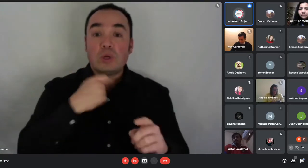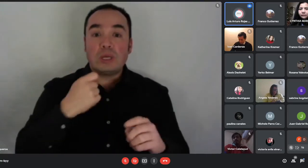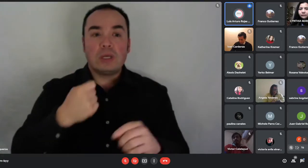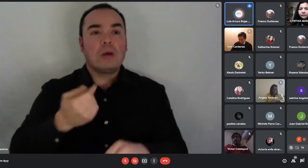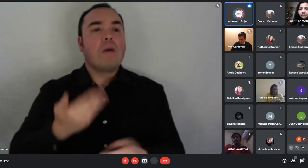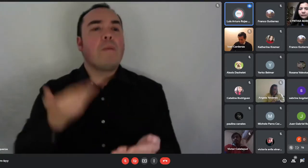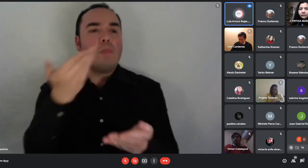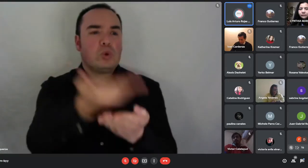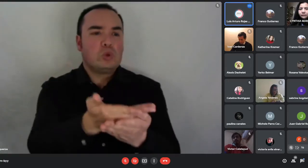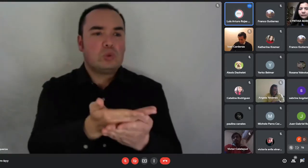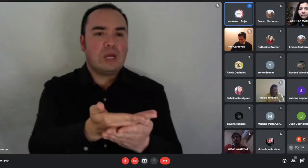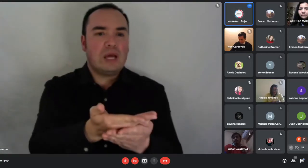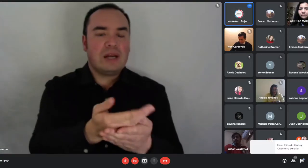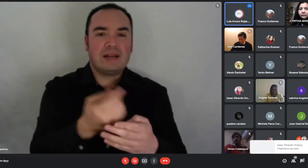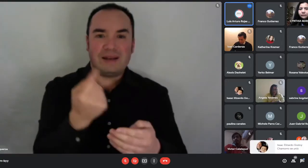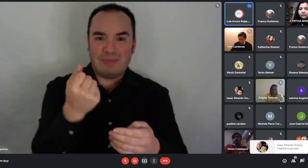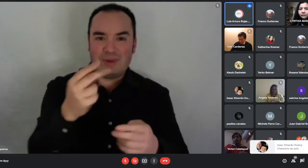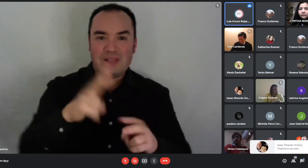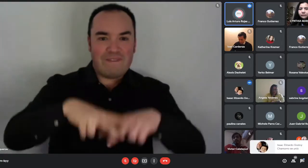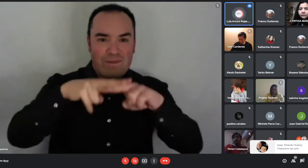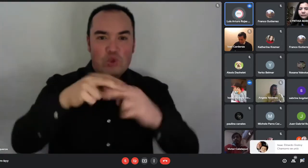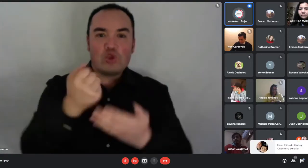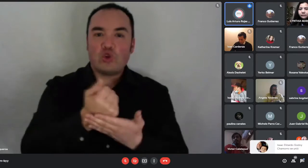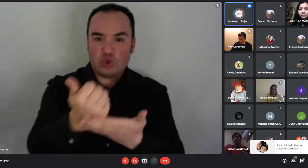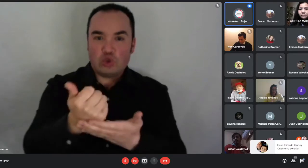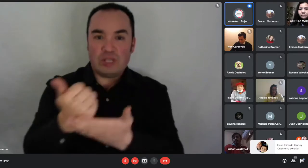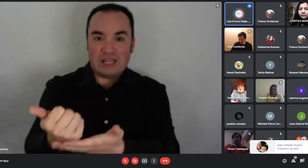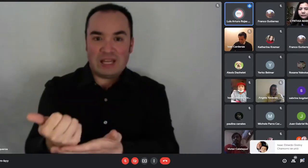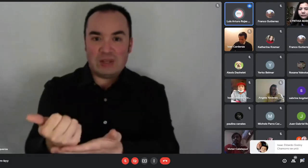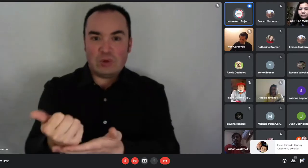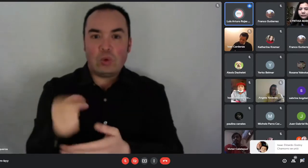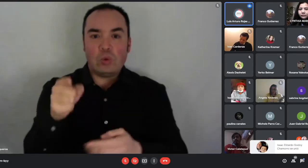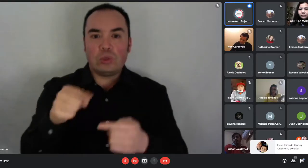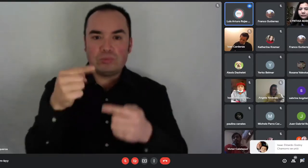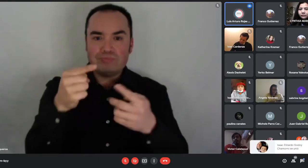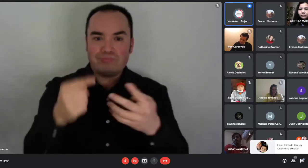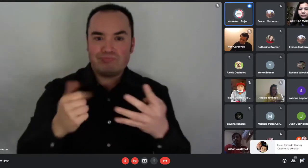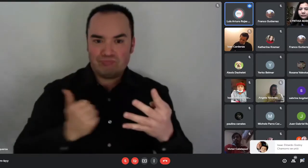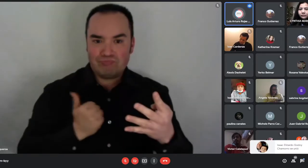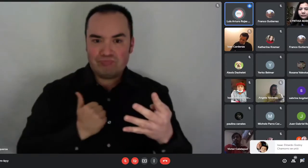uno de los requisitos principales es que en el registro social de hogares se encuentre dentro del 40%.